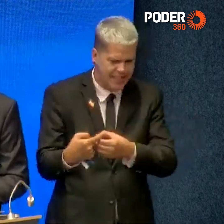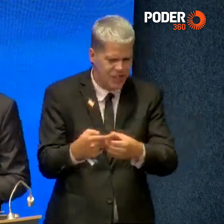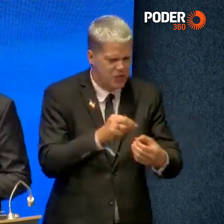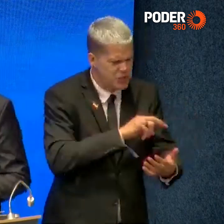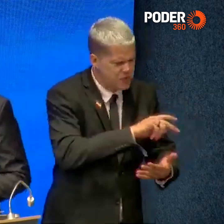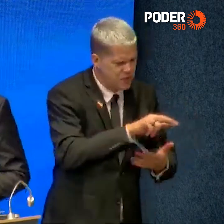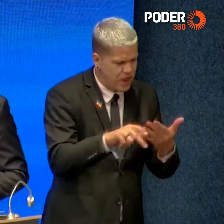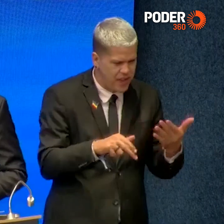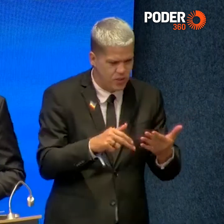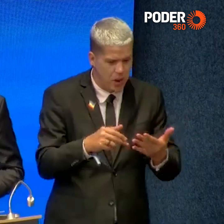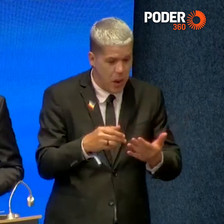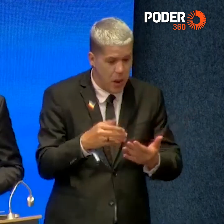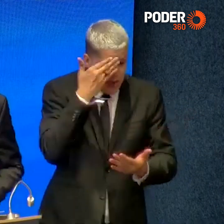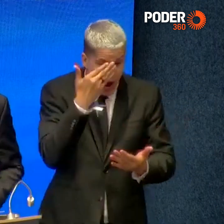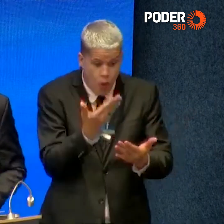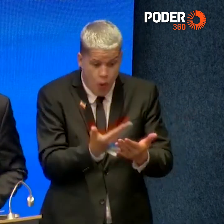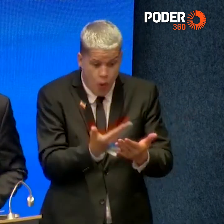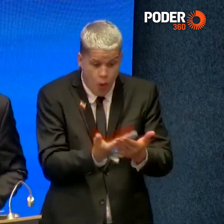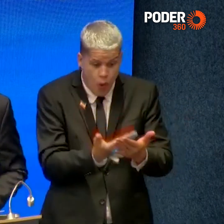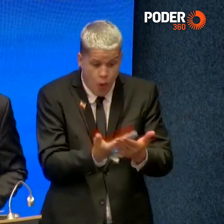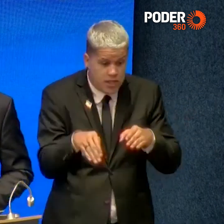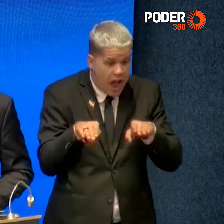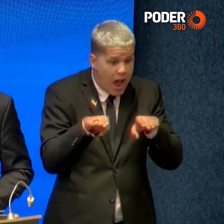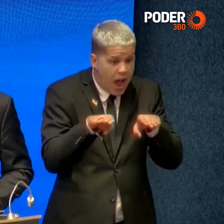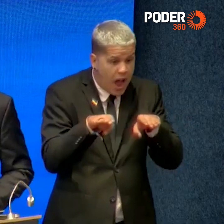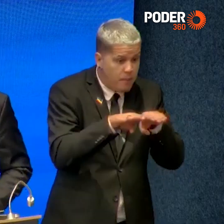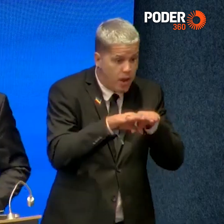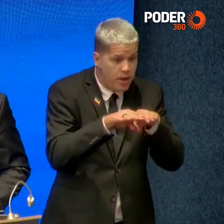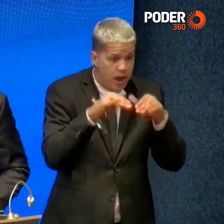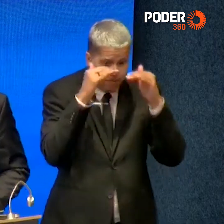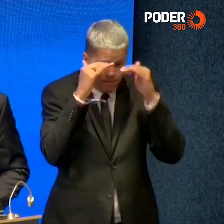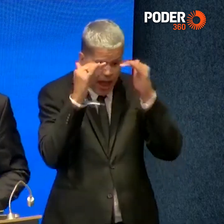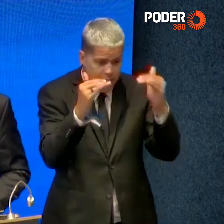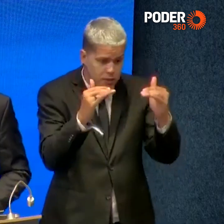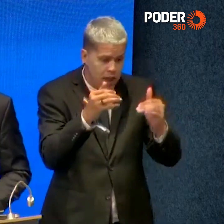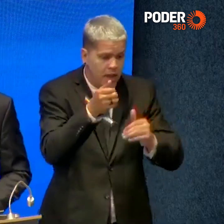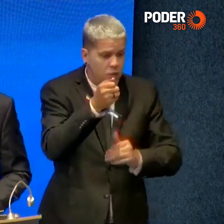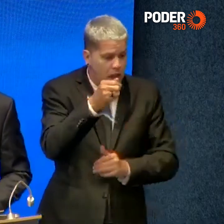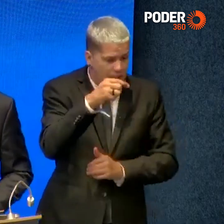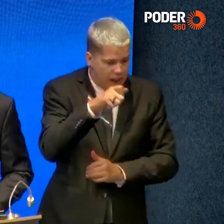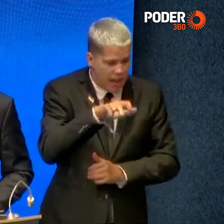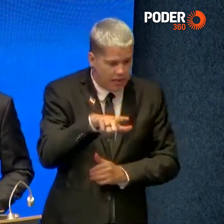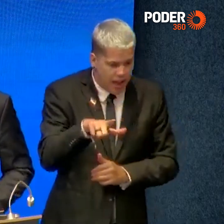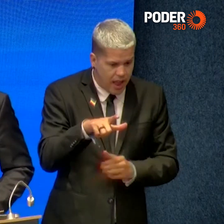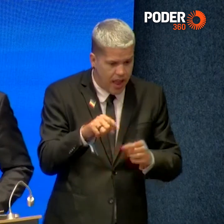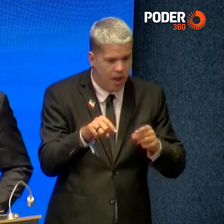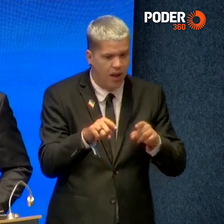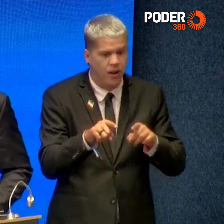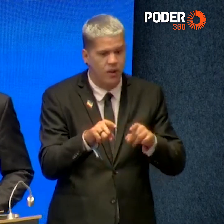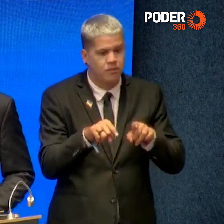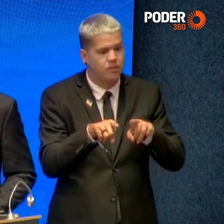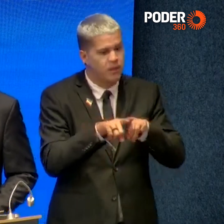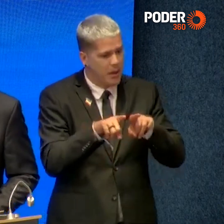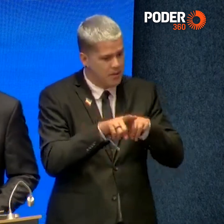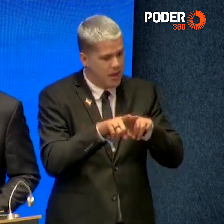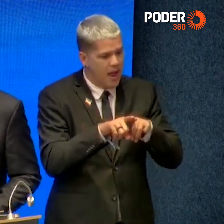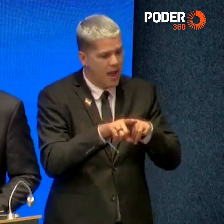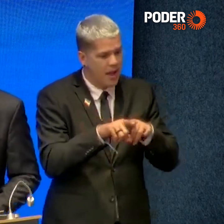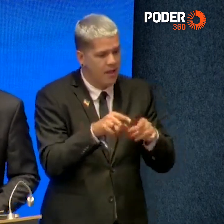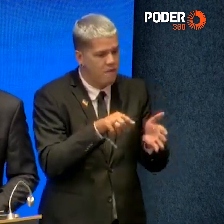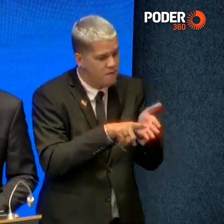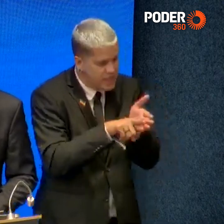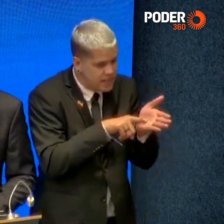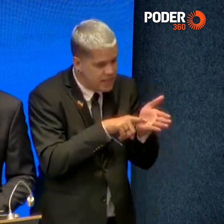harmônica e de respeito com a Anatel, nas atividades de regulação e de